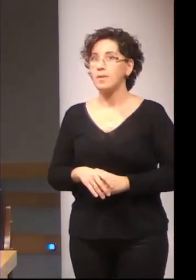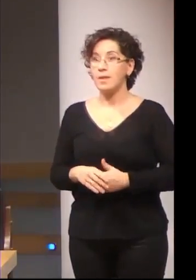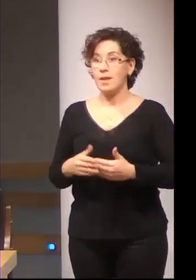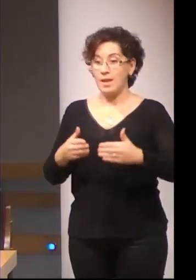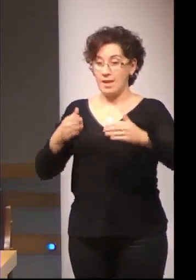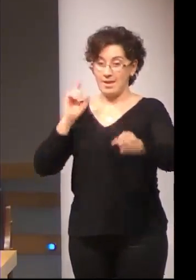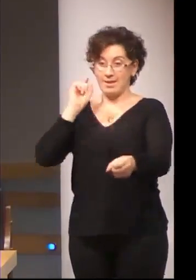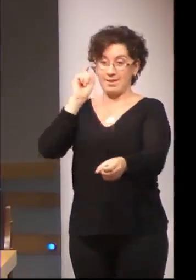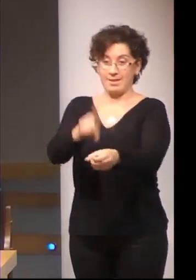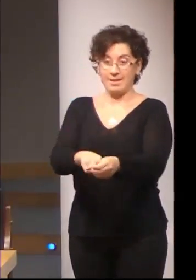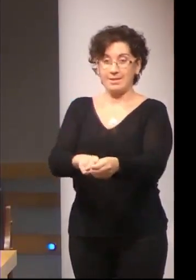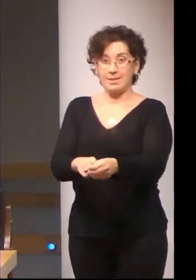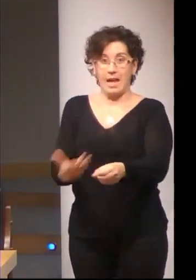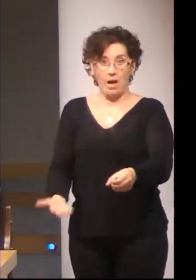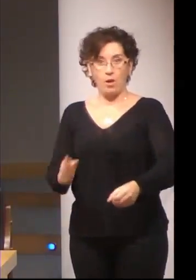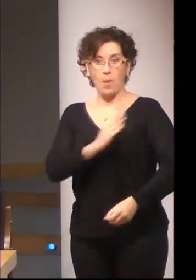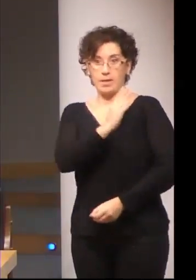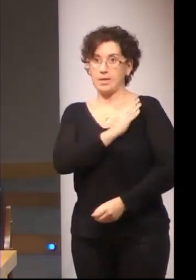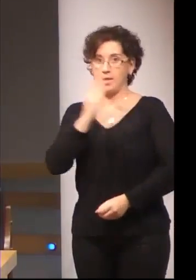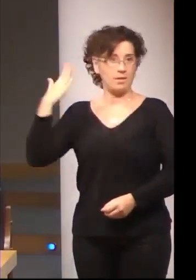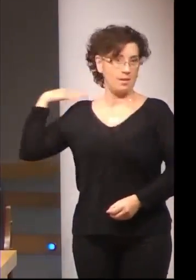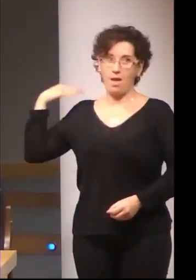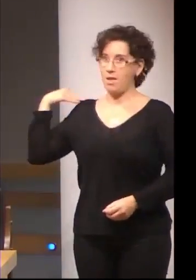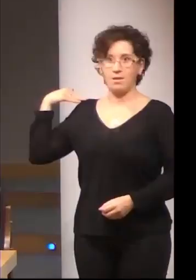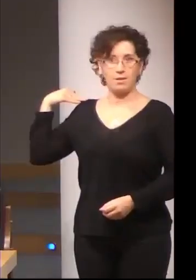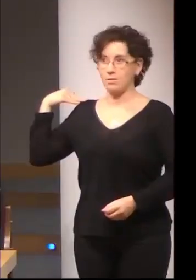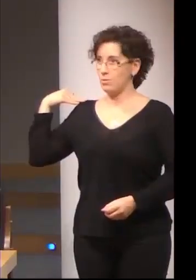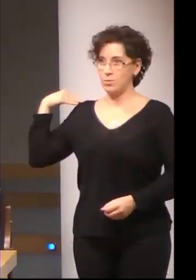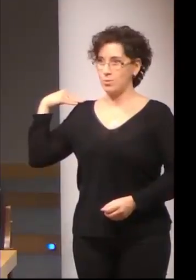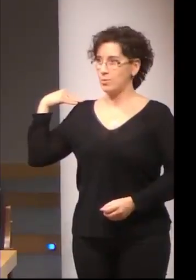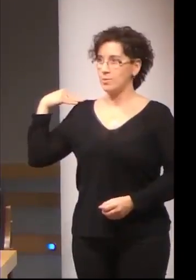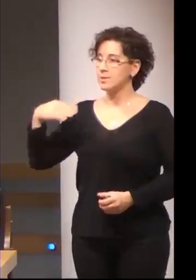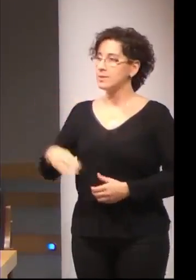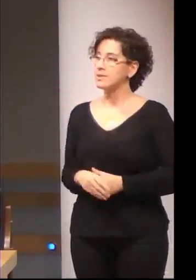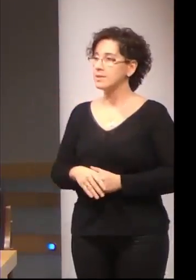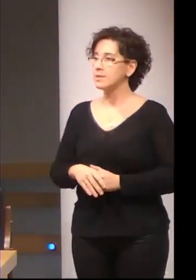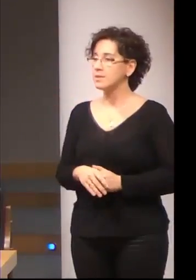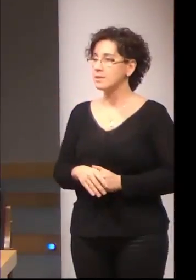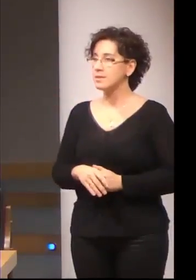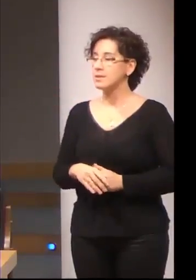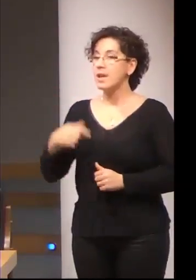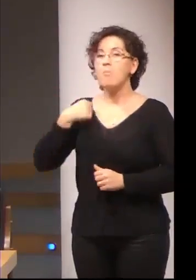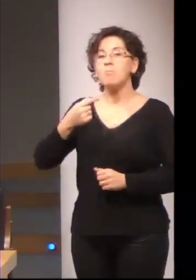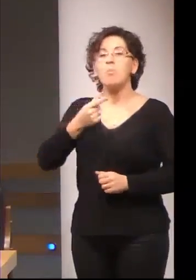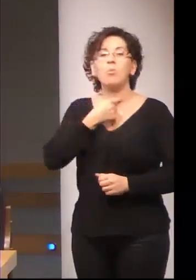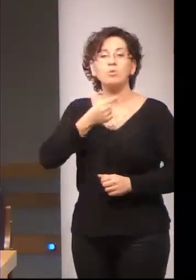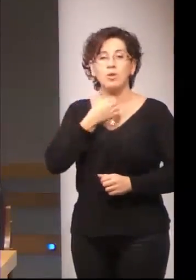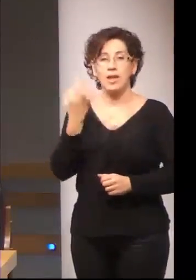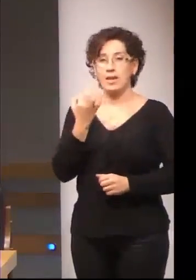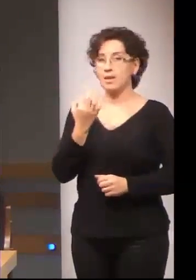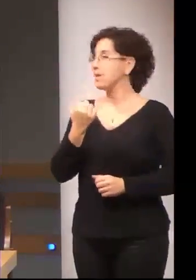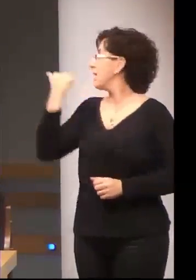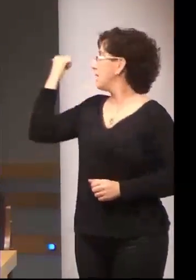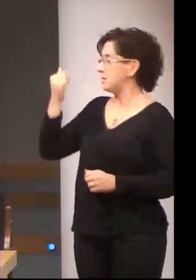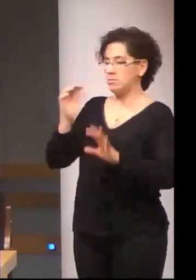bachillerato antes no era así y lo que sí me gustaría es de alguna manera este tipo de contraste me lo voy